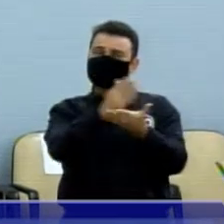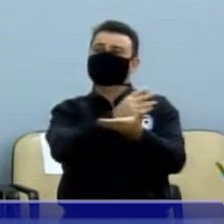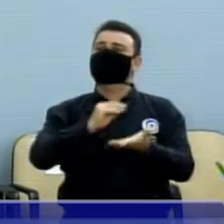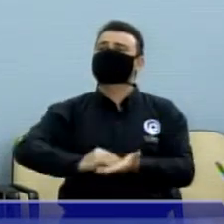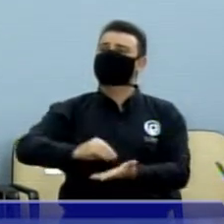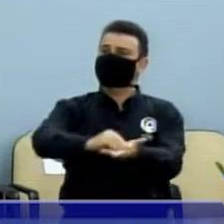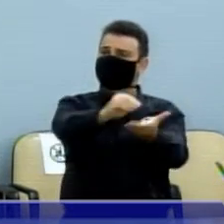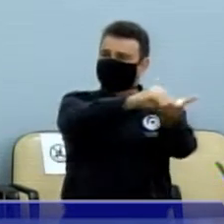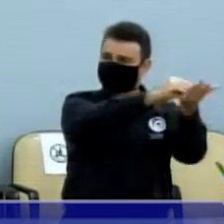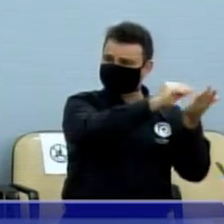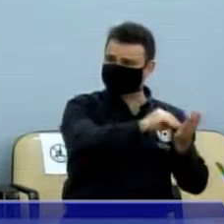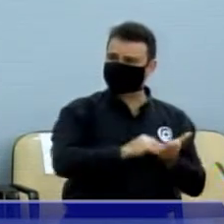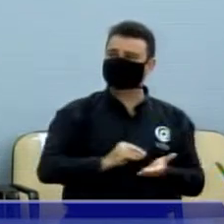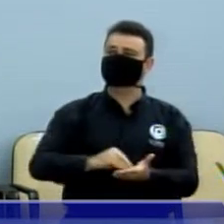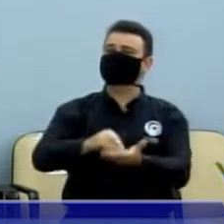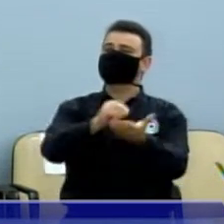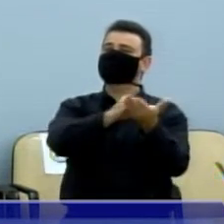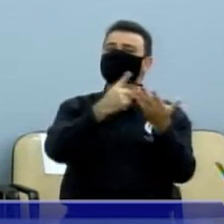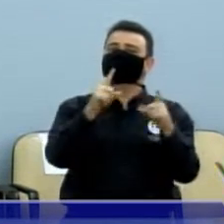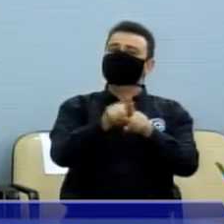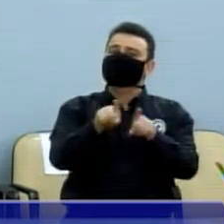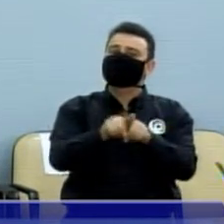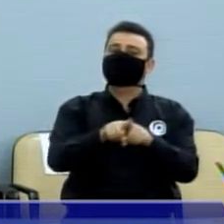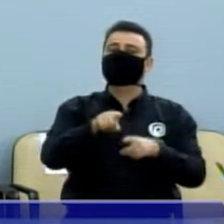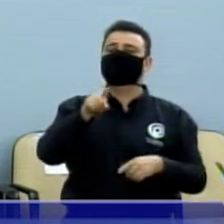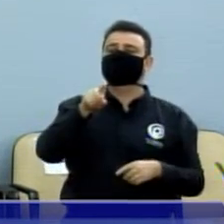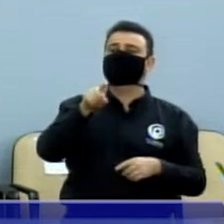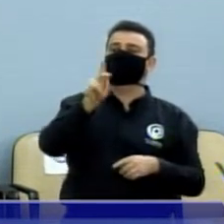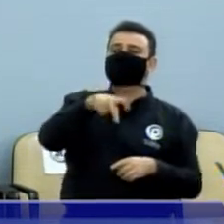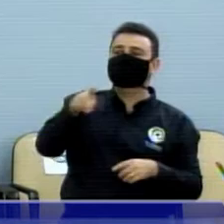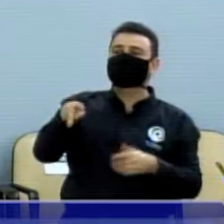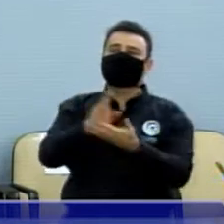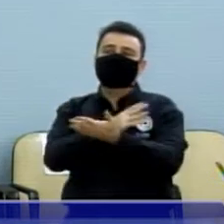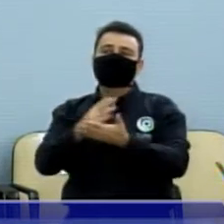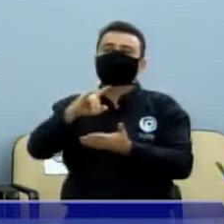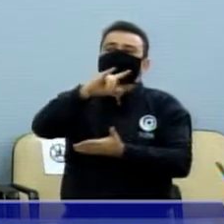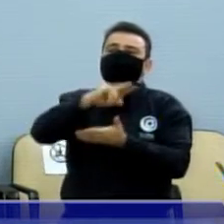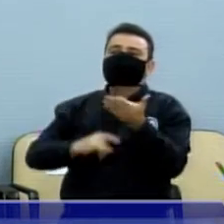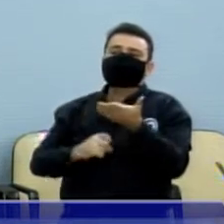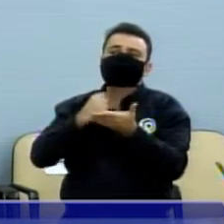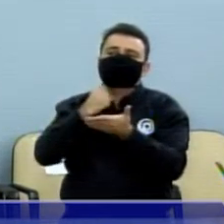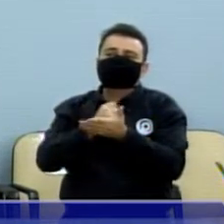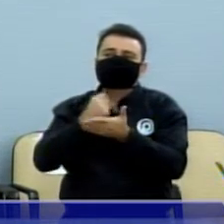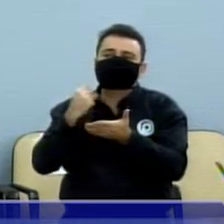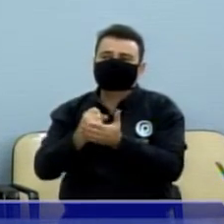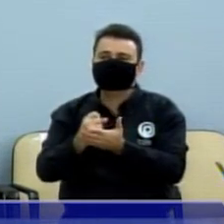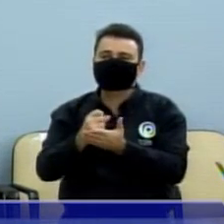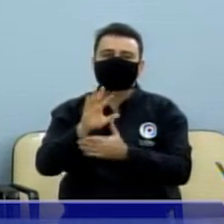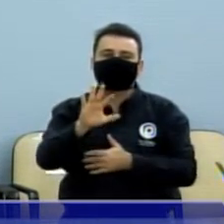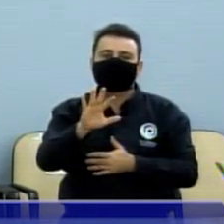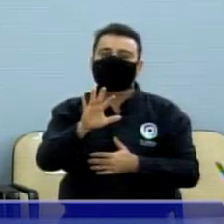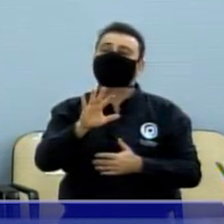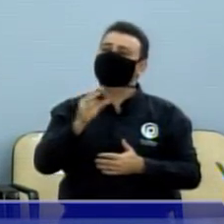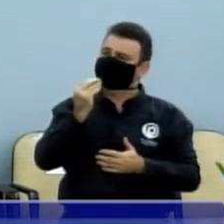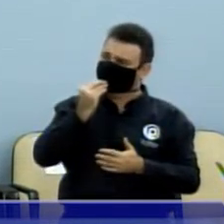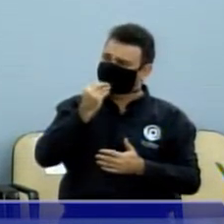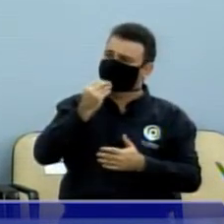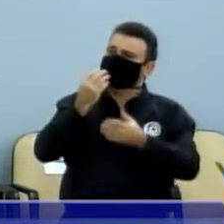contratações temporárias fora do concurso público e não tem, e não se chama, não se convoca.